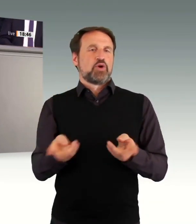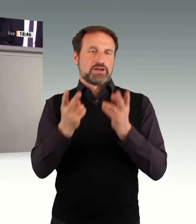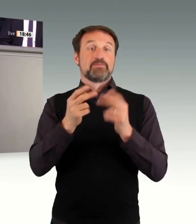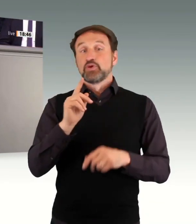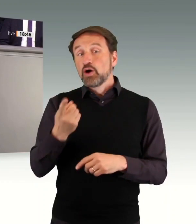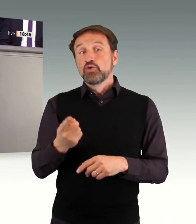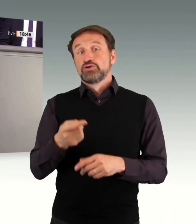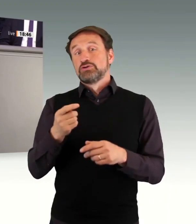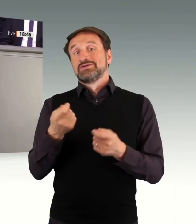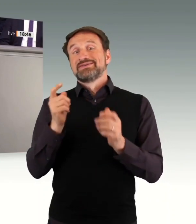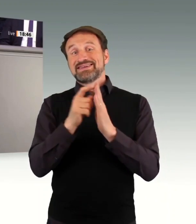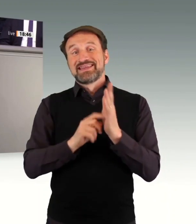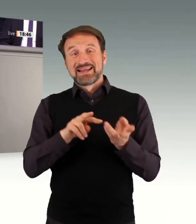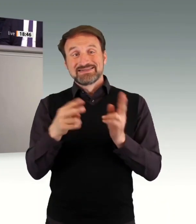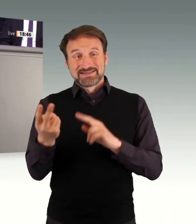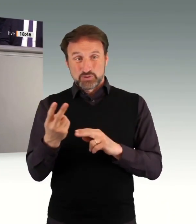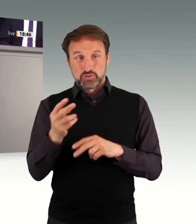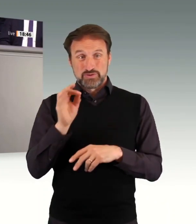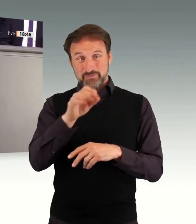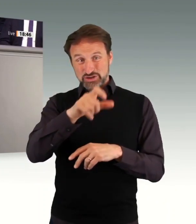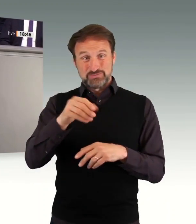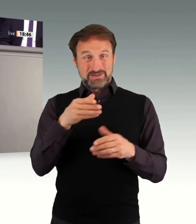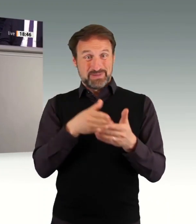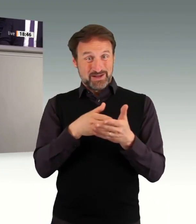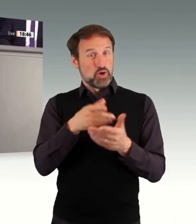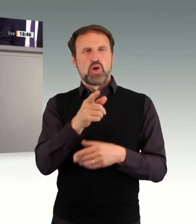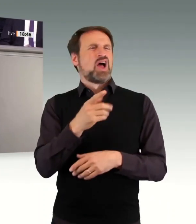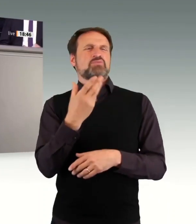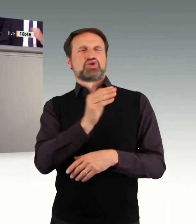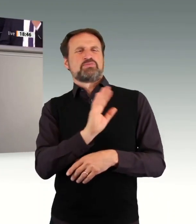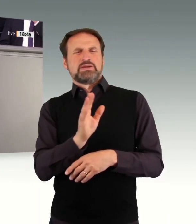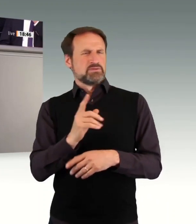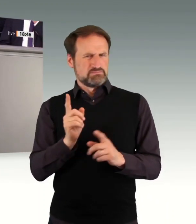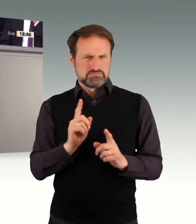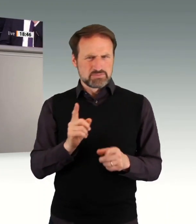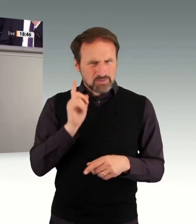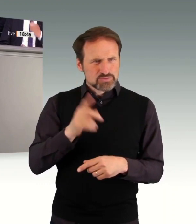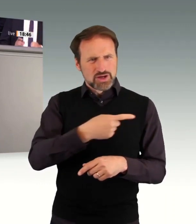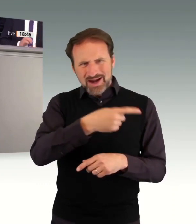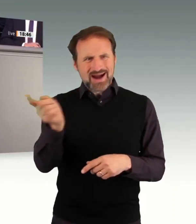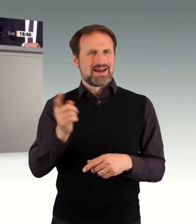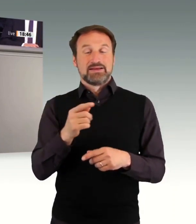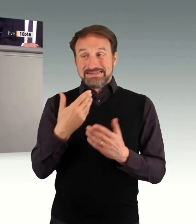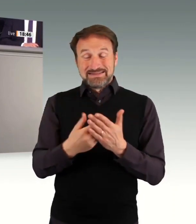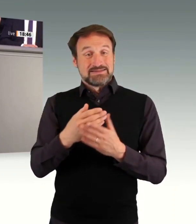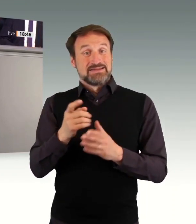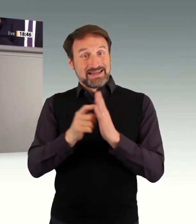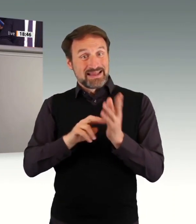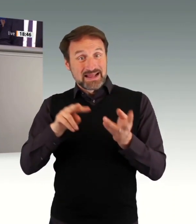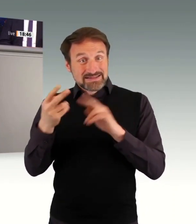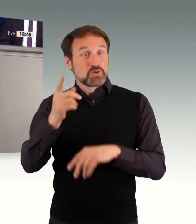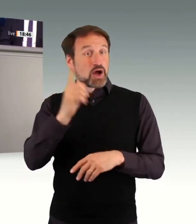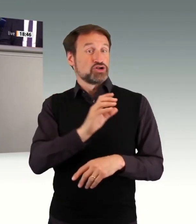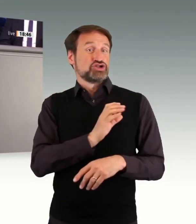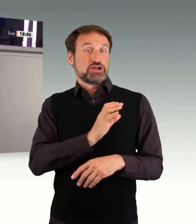am ersten Arbeitsmarkt und in außerbetrieblichen Bildungseinrichtungen.